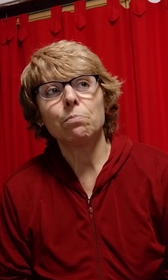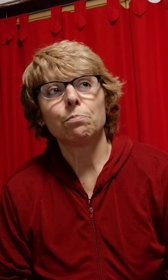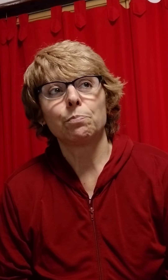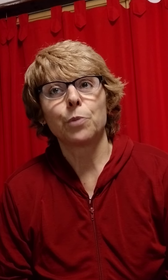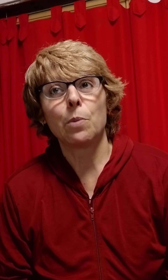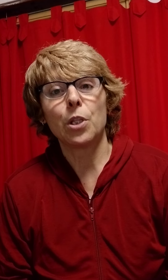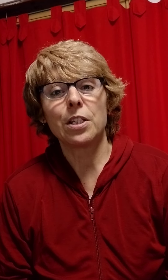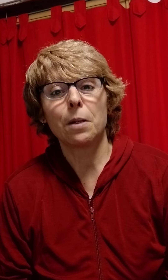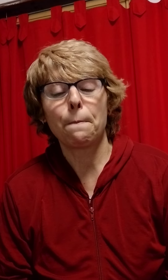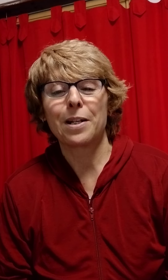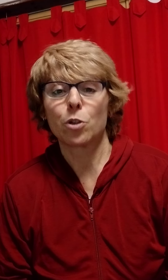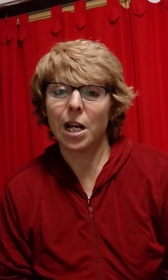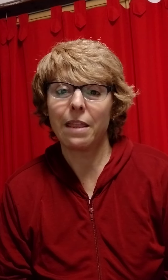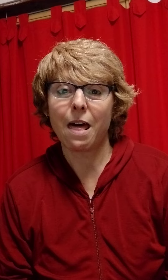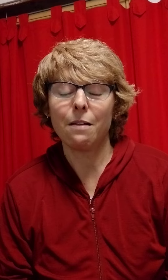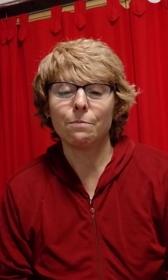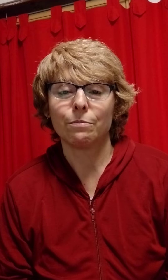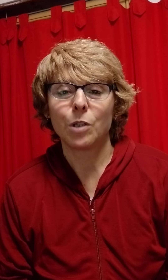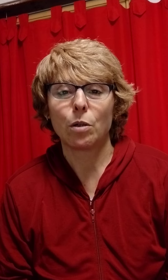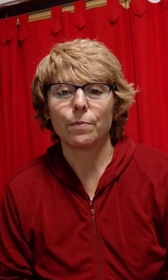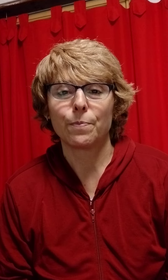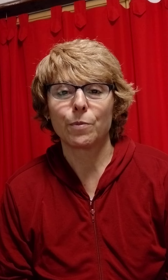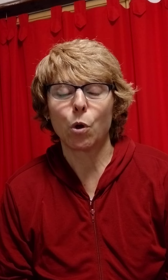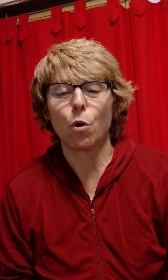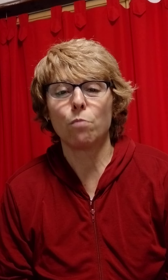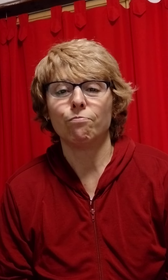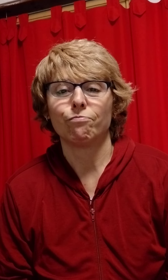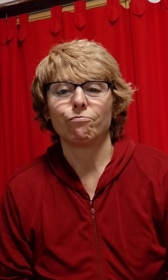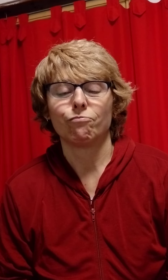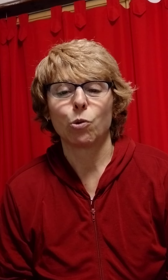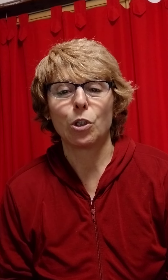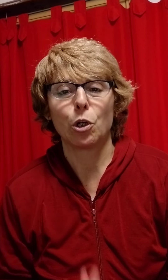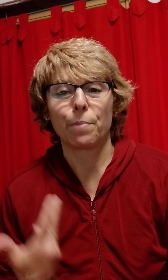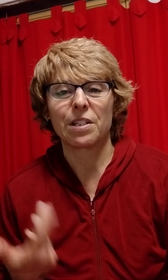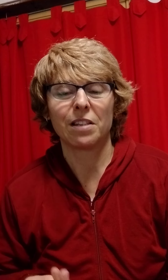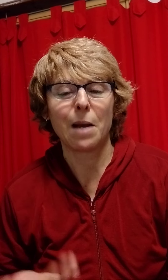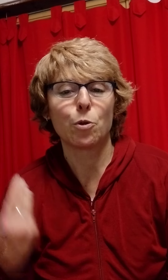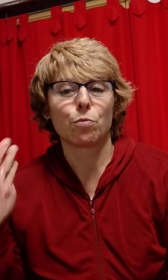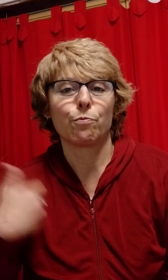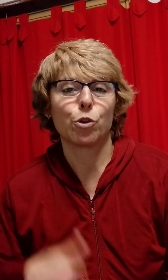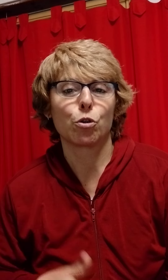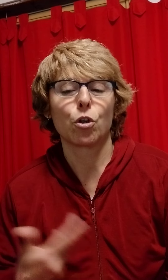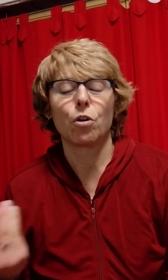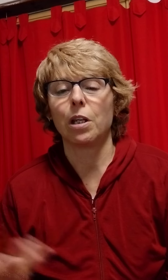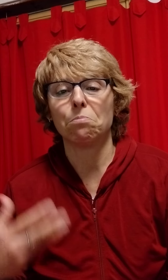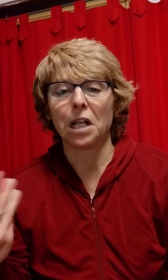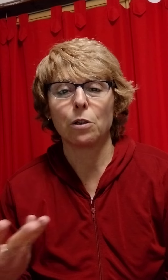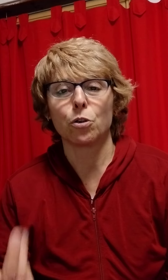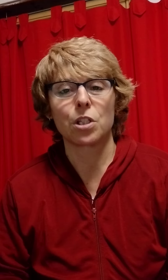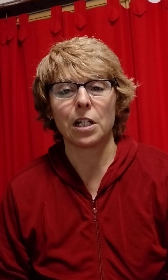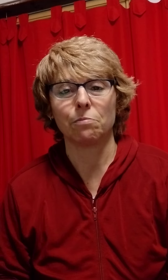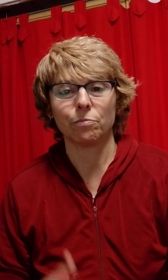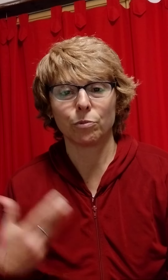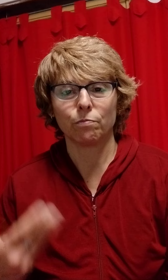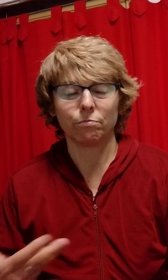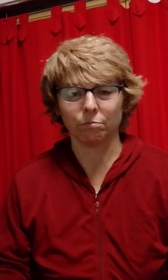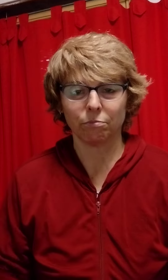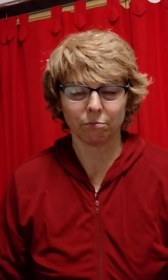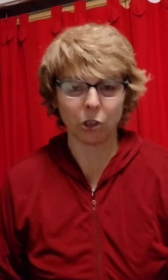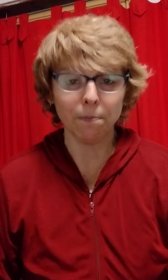podemos decir personalidad. O cuando nos presentamos, yo soy tal cosa. ¿No?